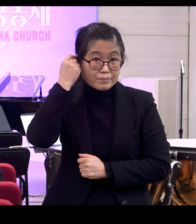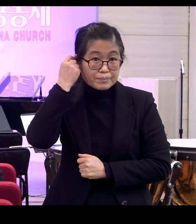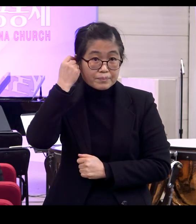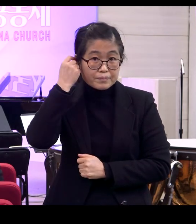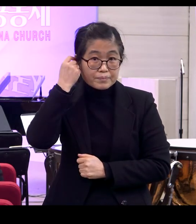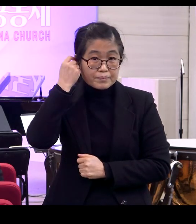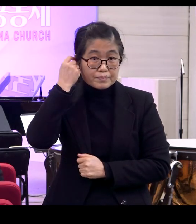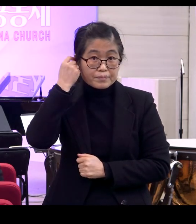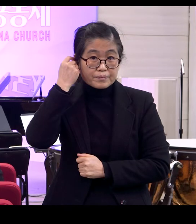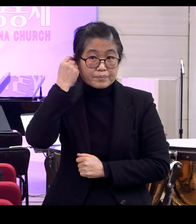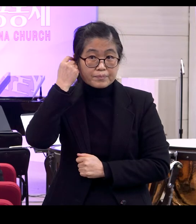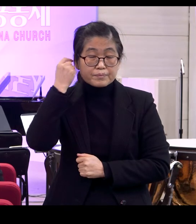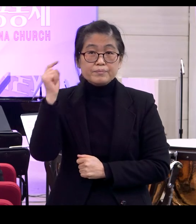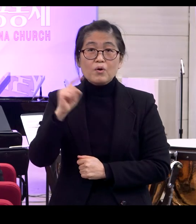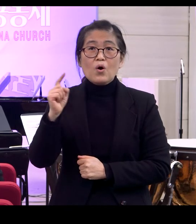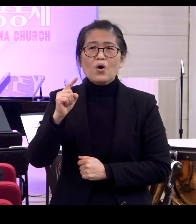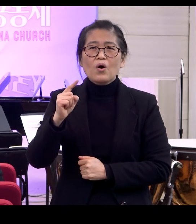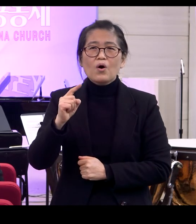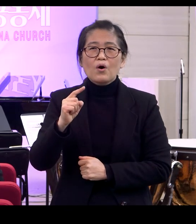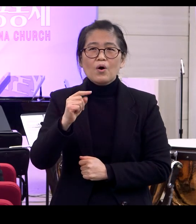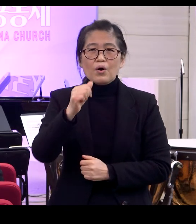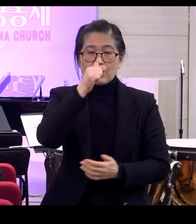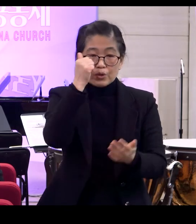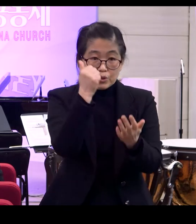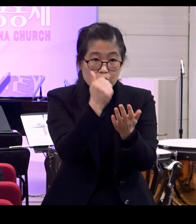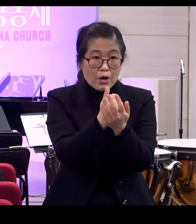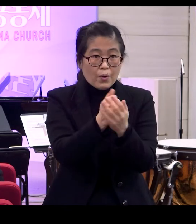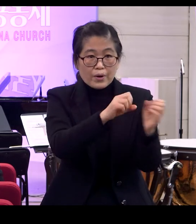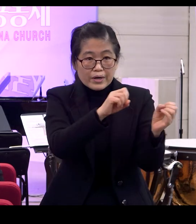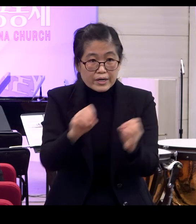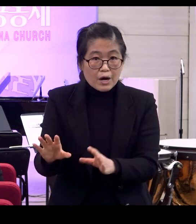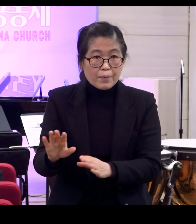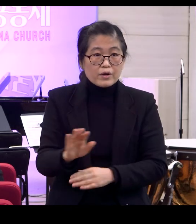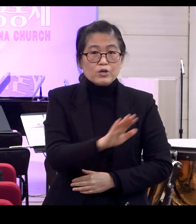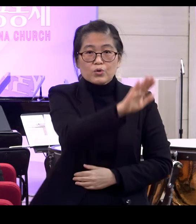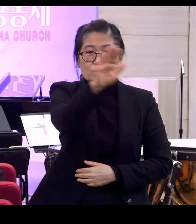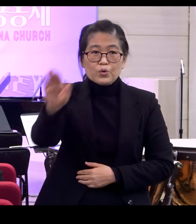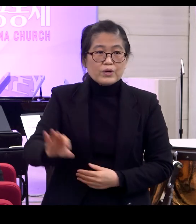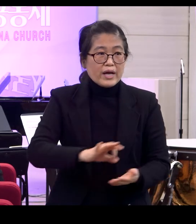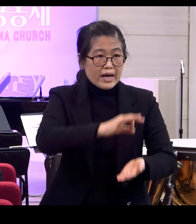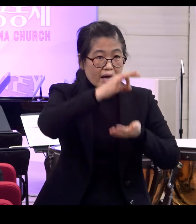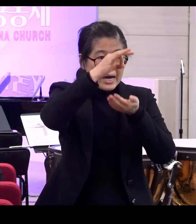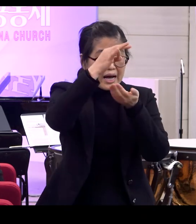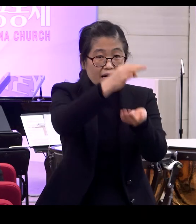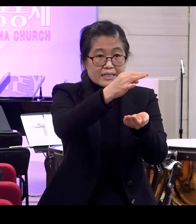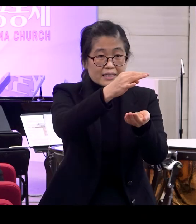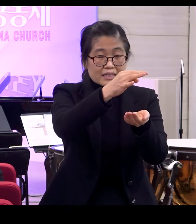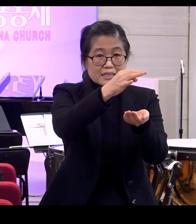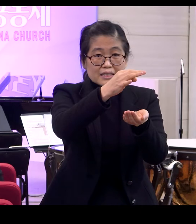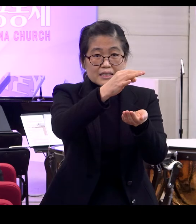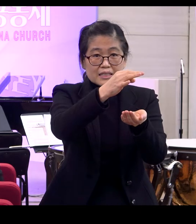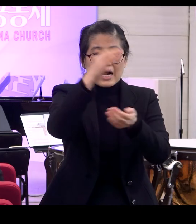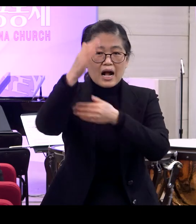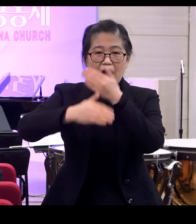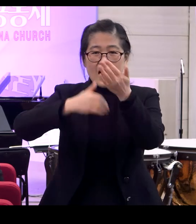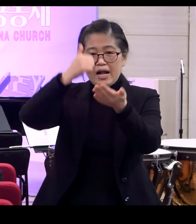다른 것이 아니라 바로 죄로 인해 잃어버린 우리의 가치 그 존엄성을 하나님께서